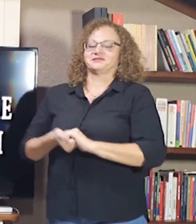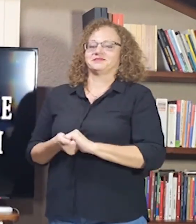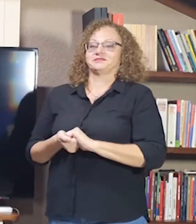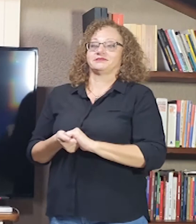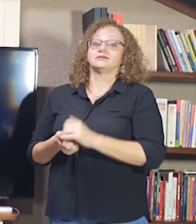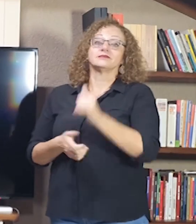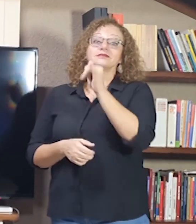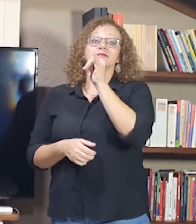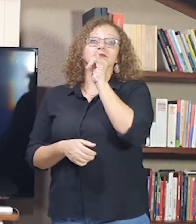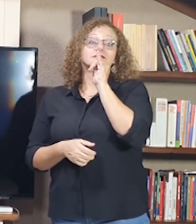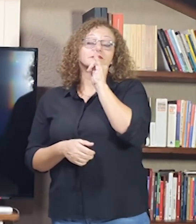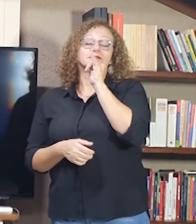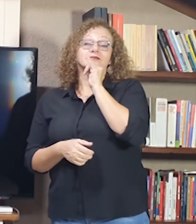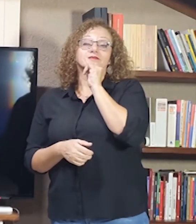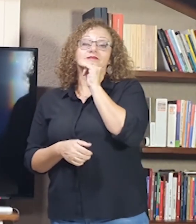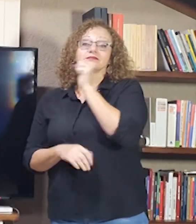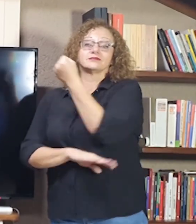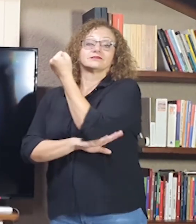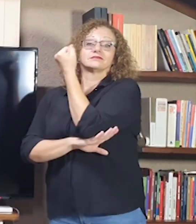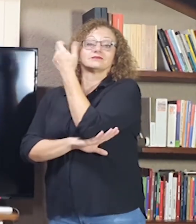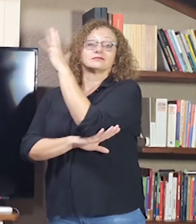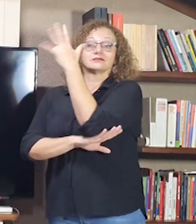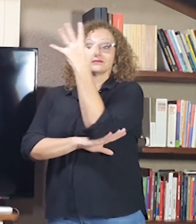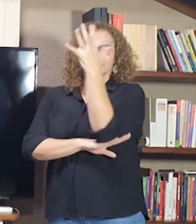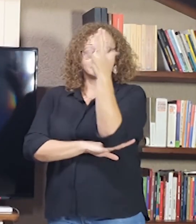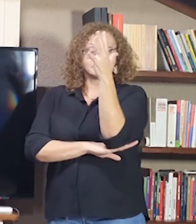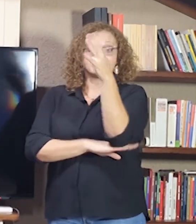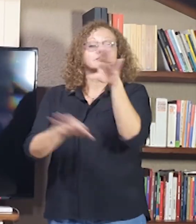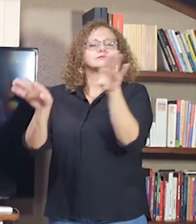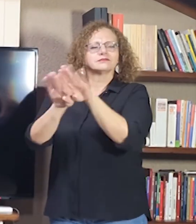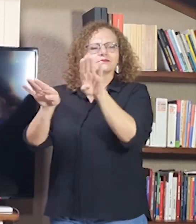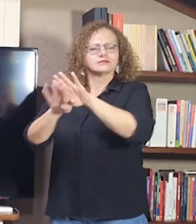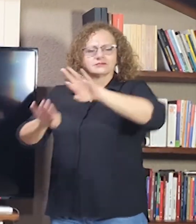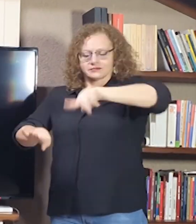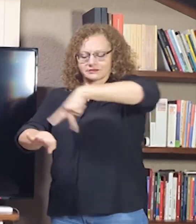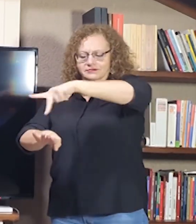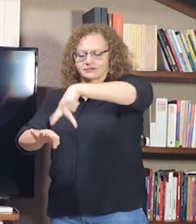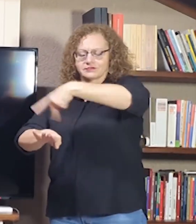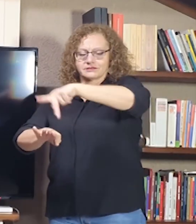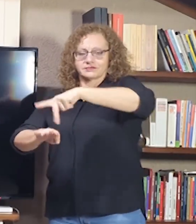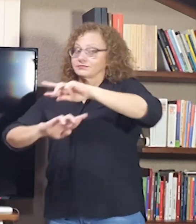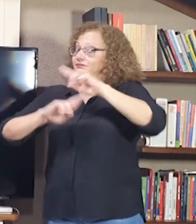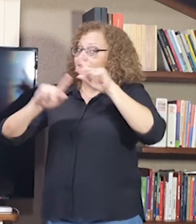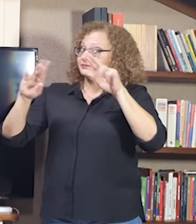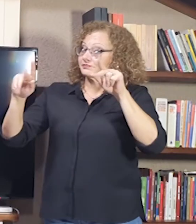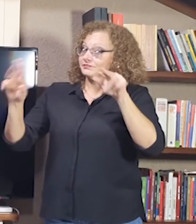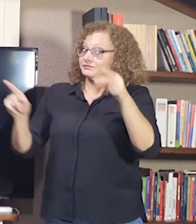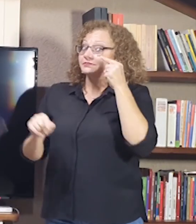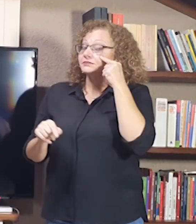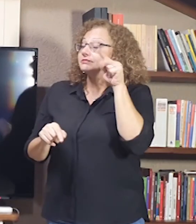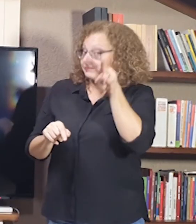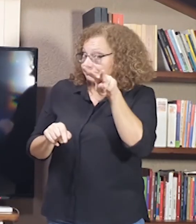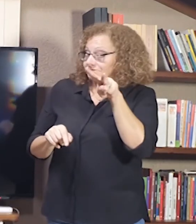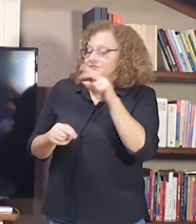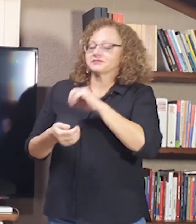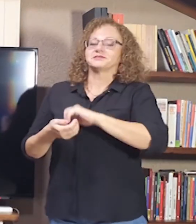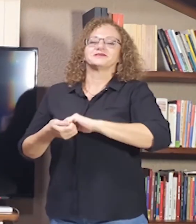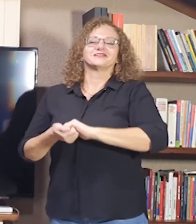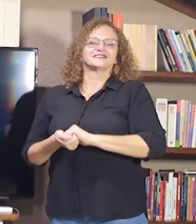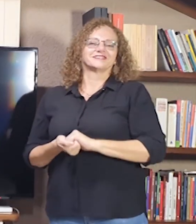de expressão no sinal. Também observem o sinal de árvore em diferentes países.